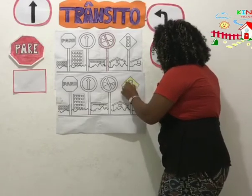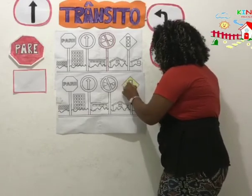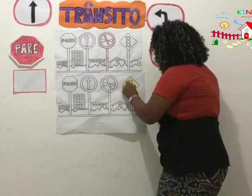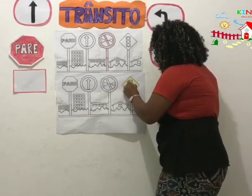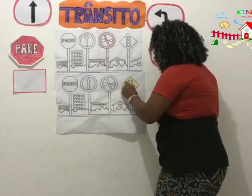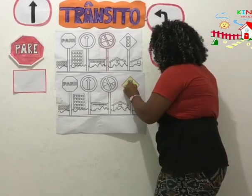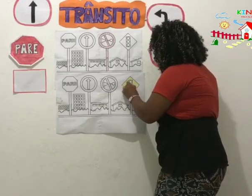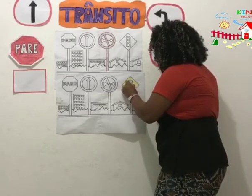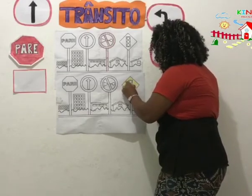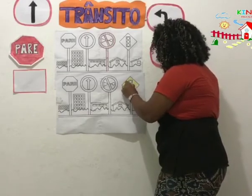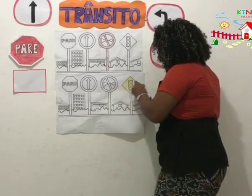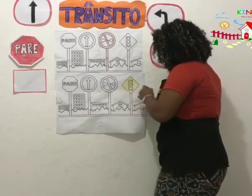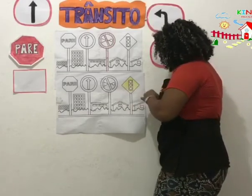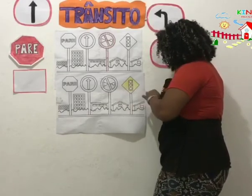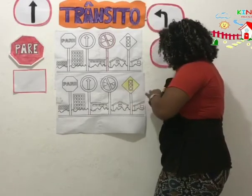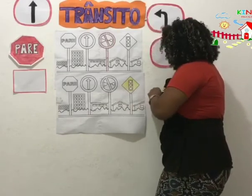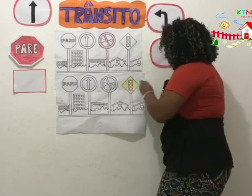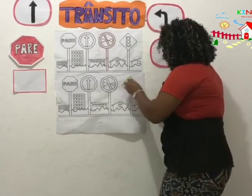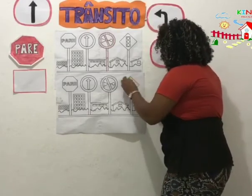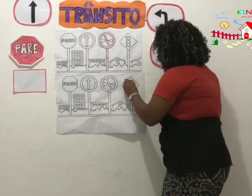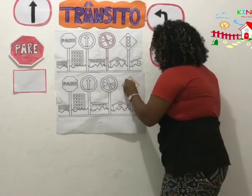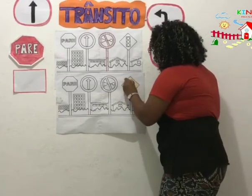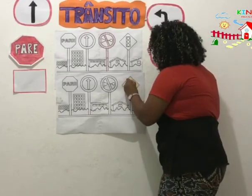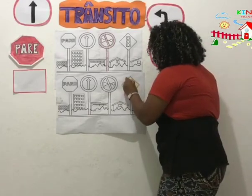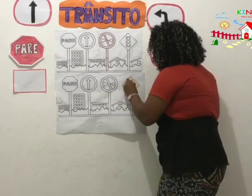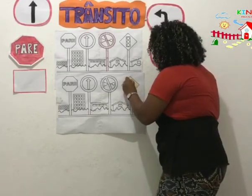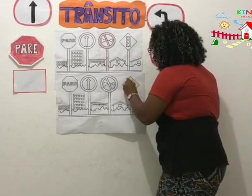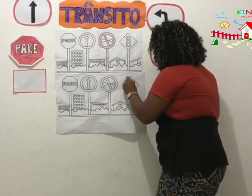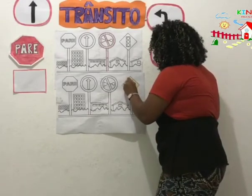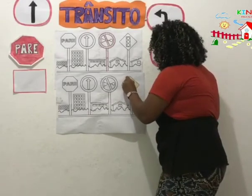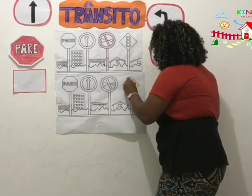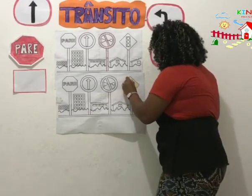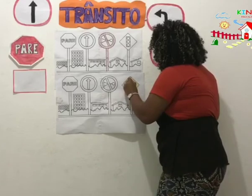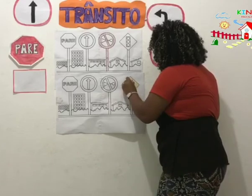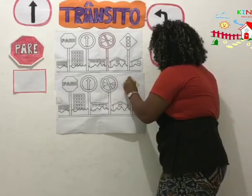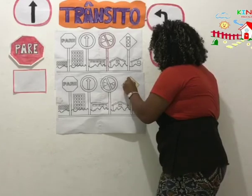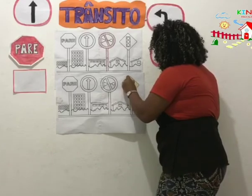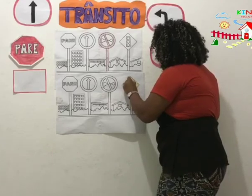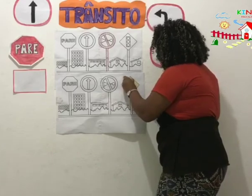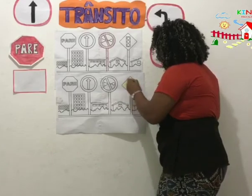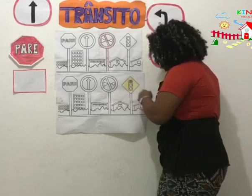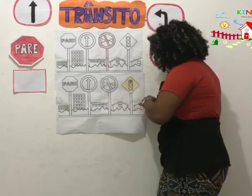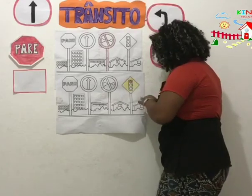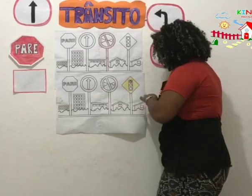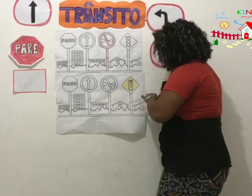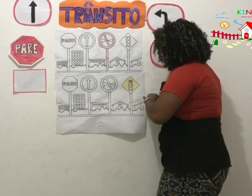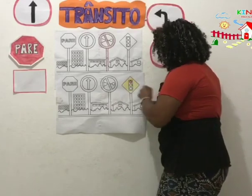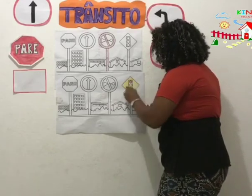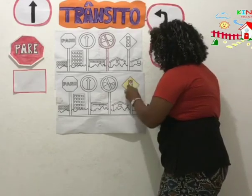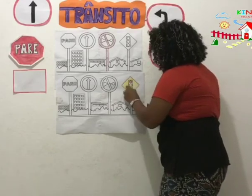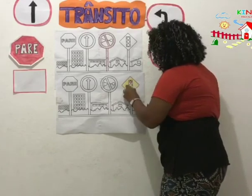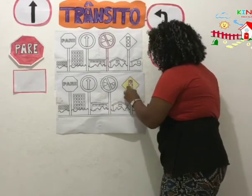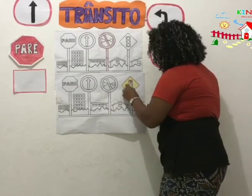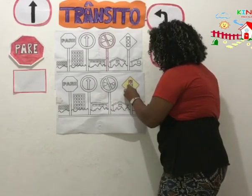cor certa a nossa plaquinha do semáforo. Combinado?